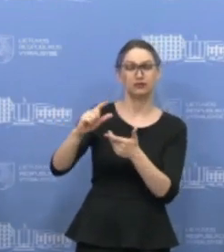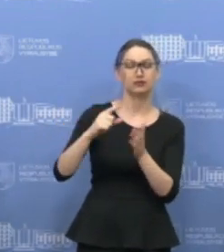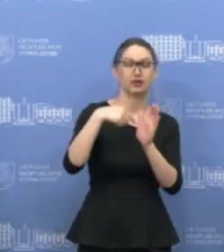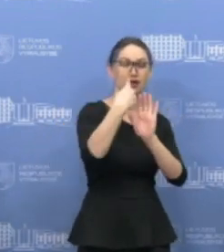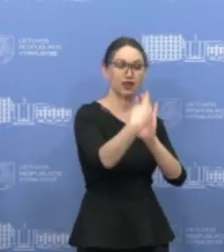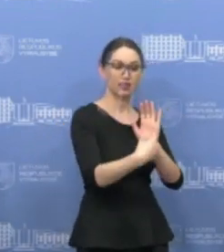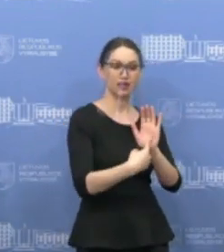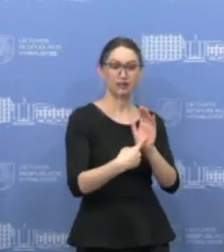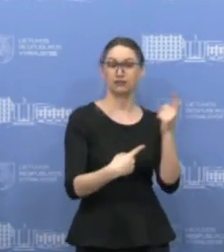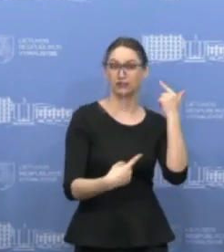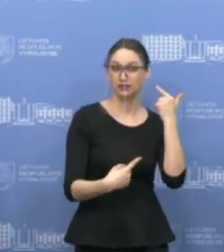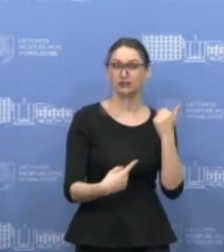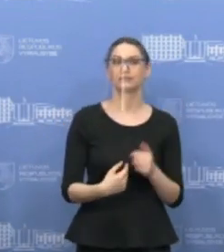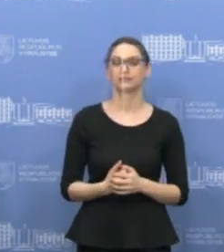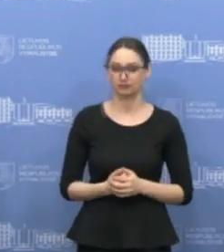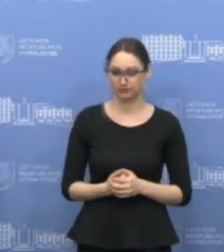Sveiki, giri te.